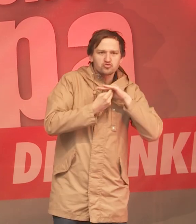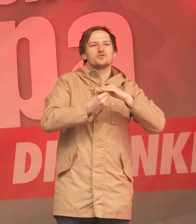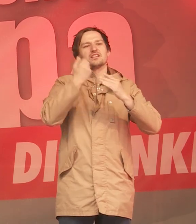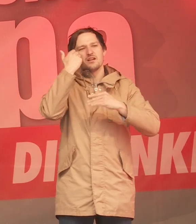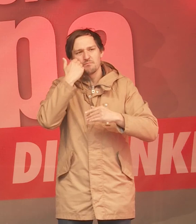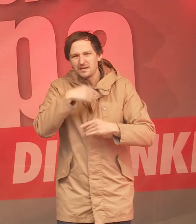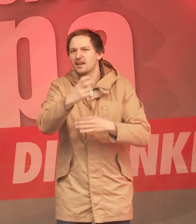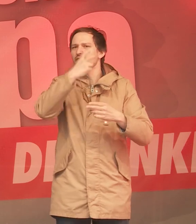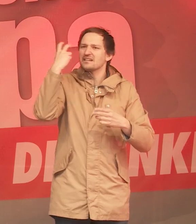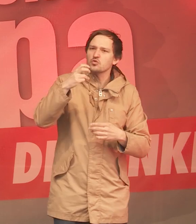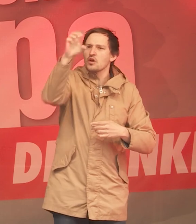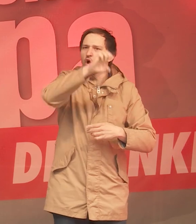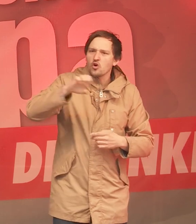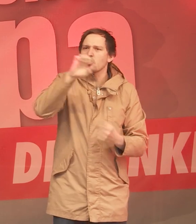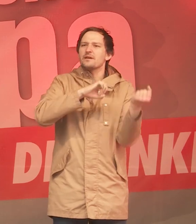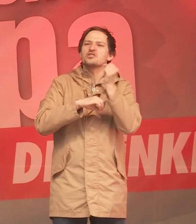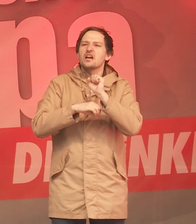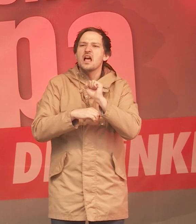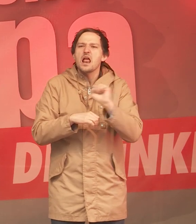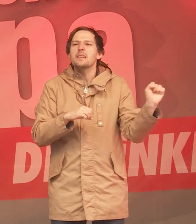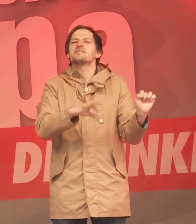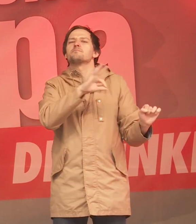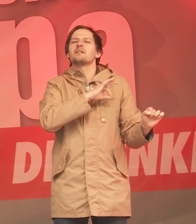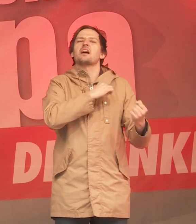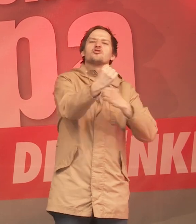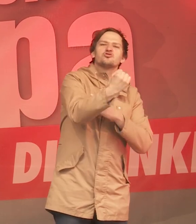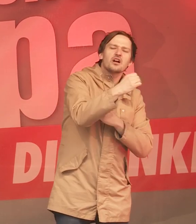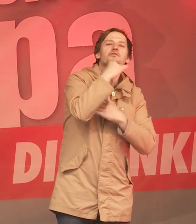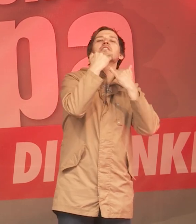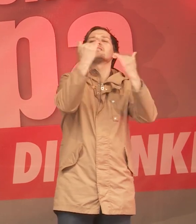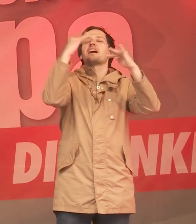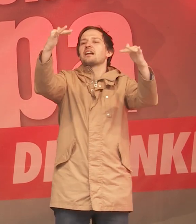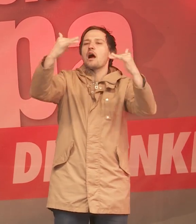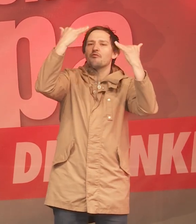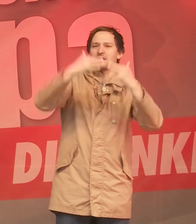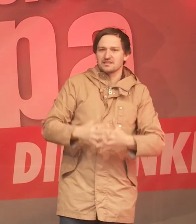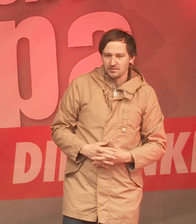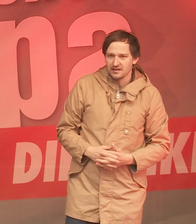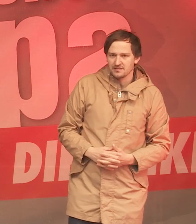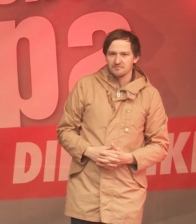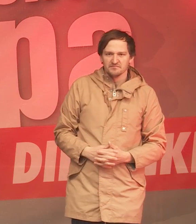dass wir eine starke Europäische Linke bekommen. Danke für eure Aufmerksamkeit. Vielen Dank. Dank.